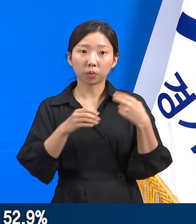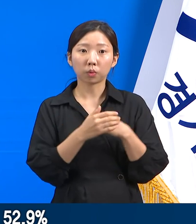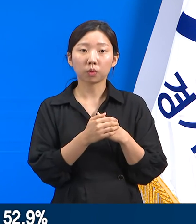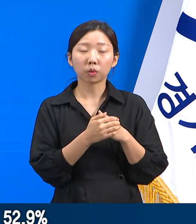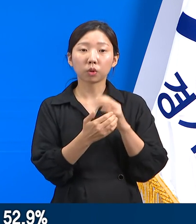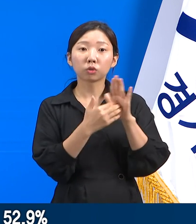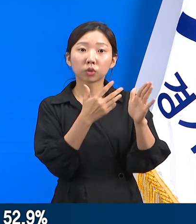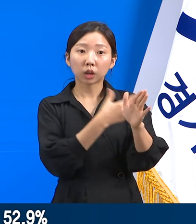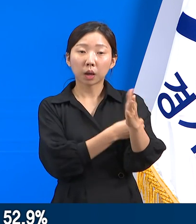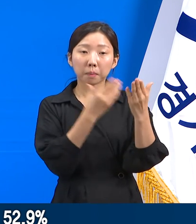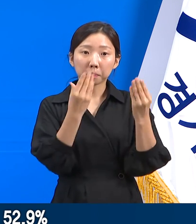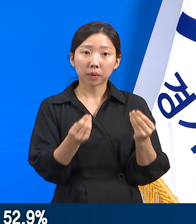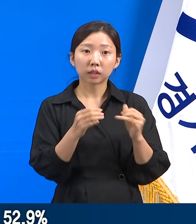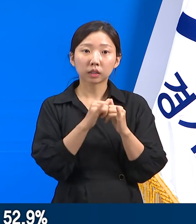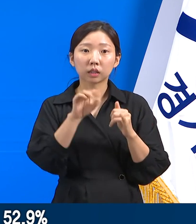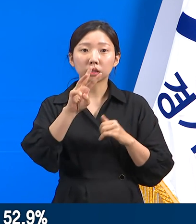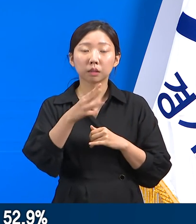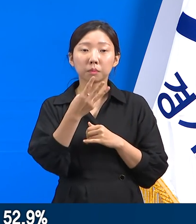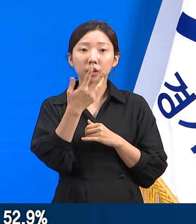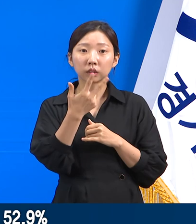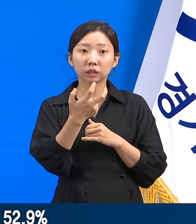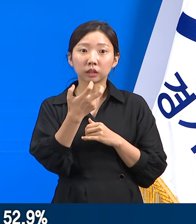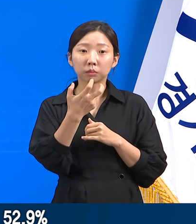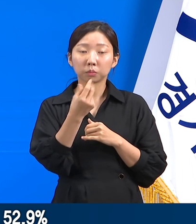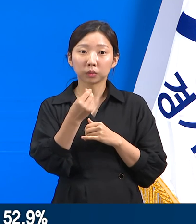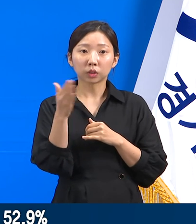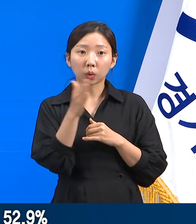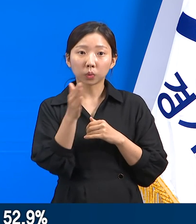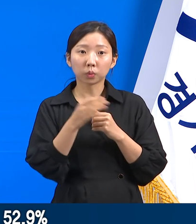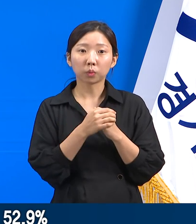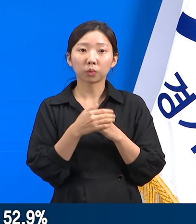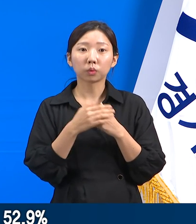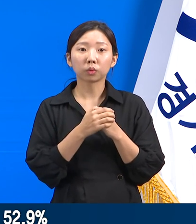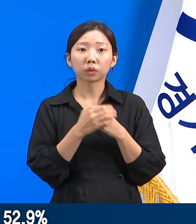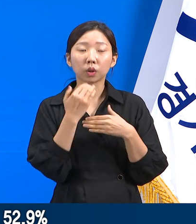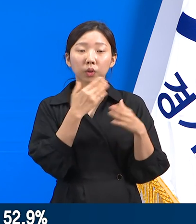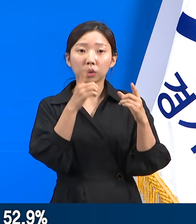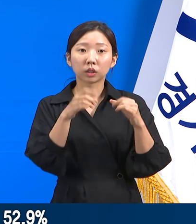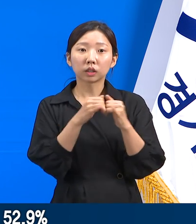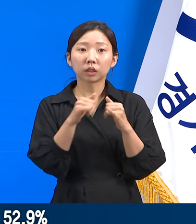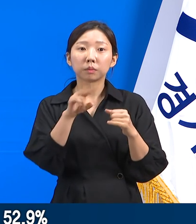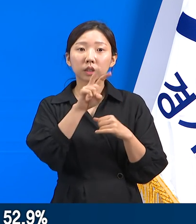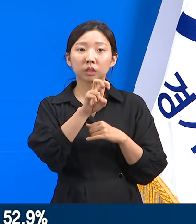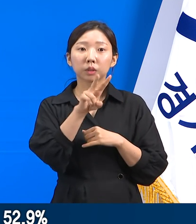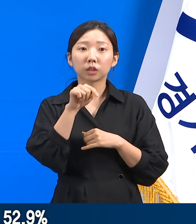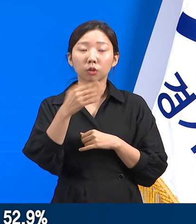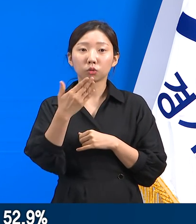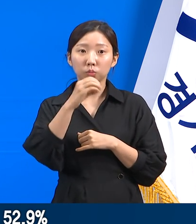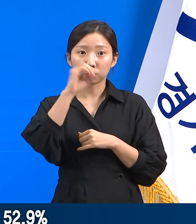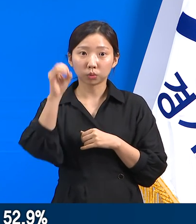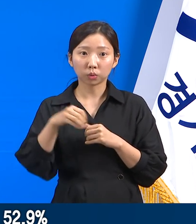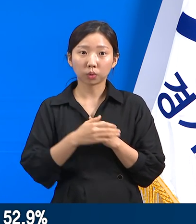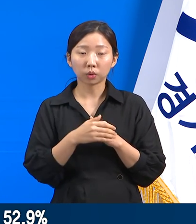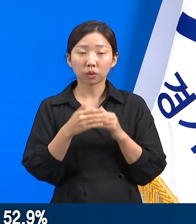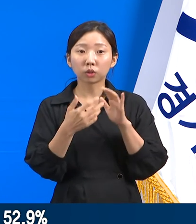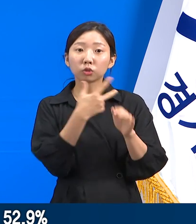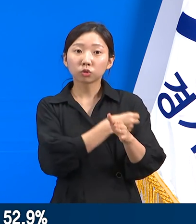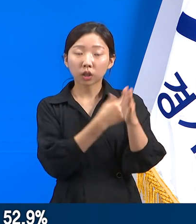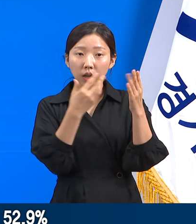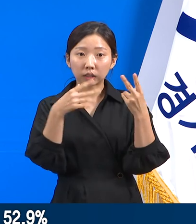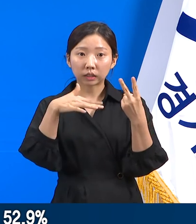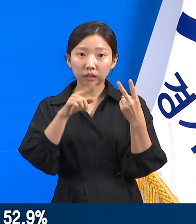완료자는 307만 9,327명으로 도내 인구 대비 22.9%입니다. 접종 완료자는